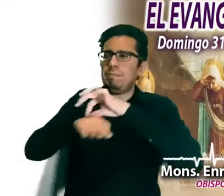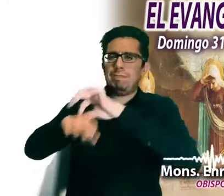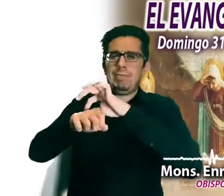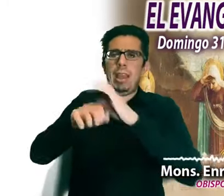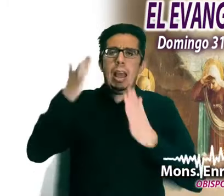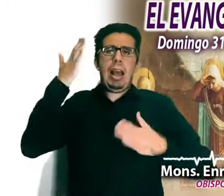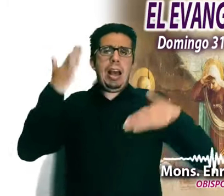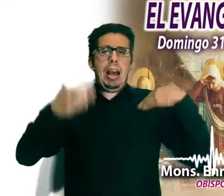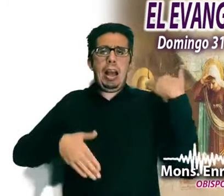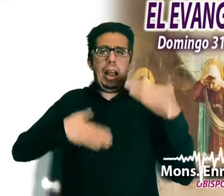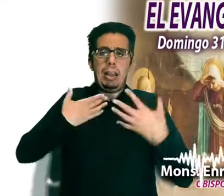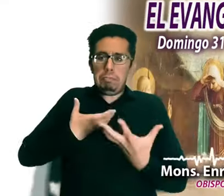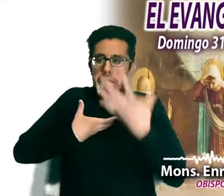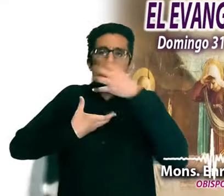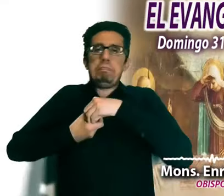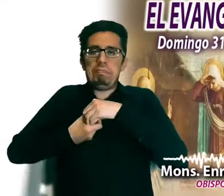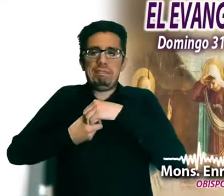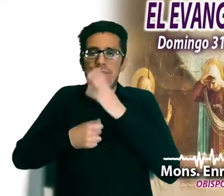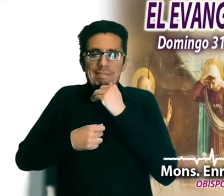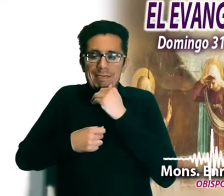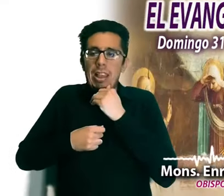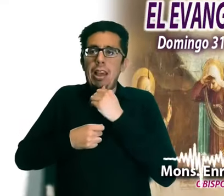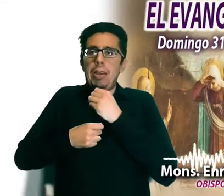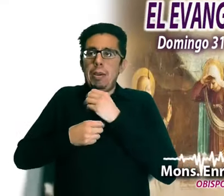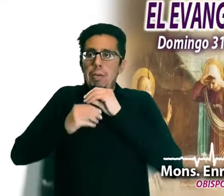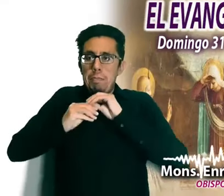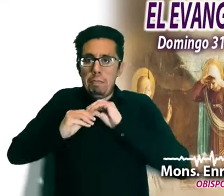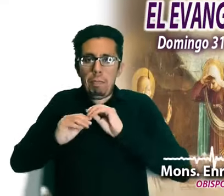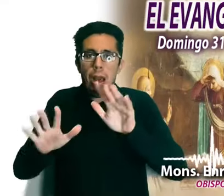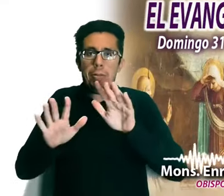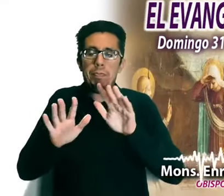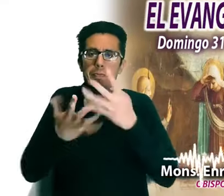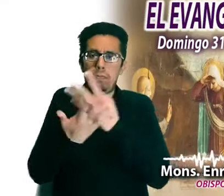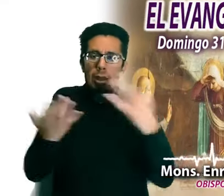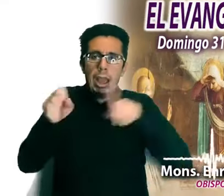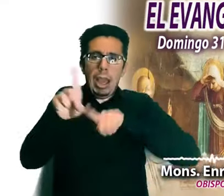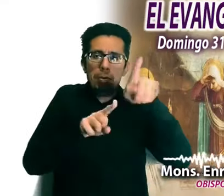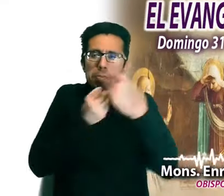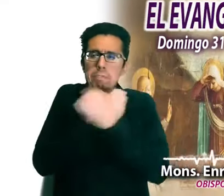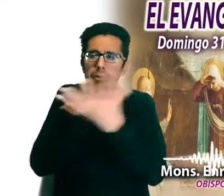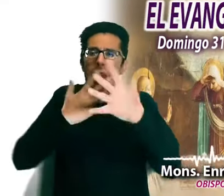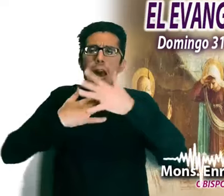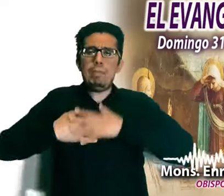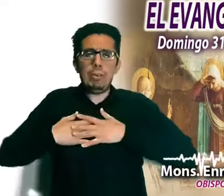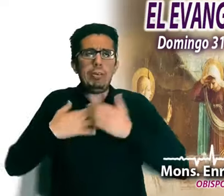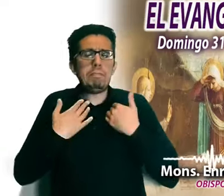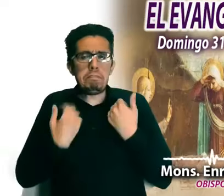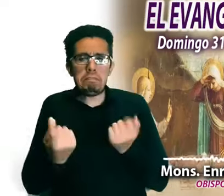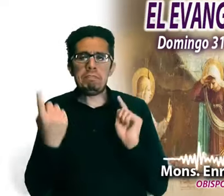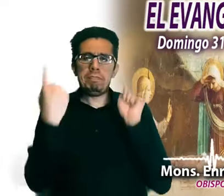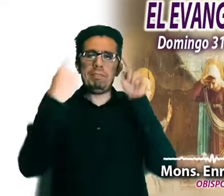júbilo que no cabe en el corazón y que se desborda bañando de amor y comprensión a los hermanos.